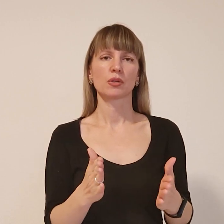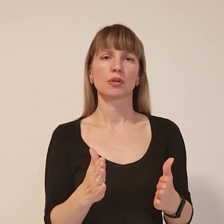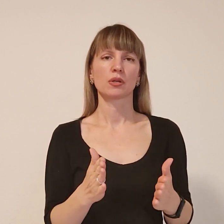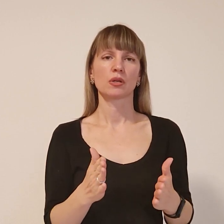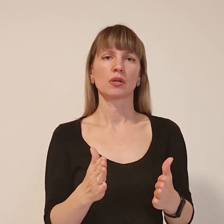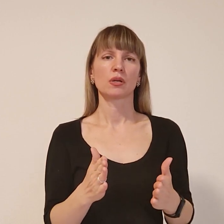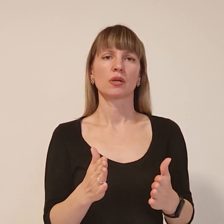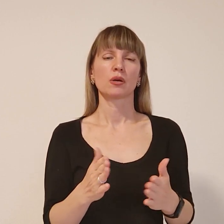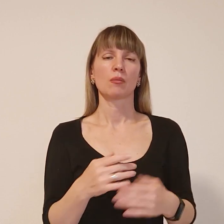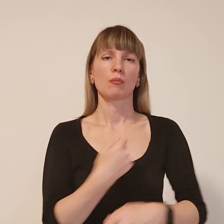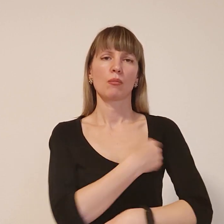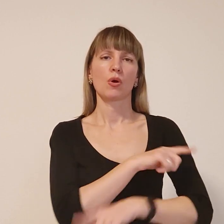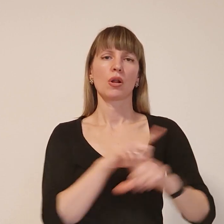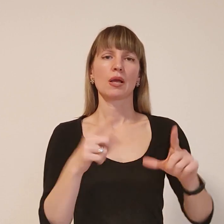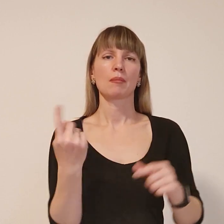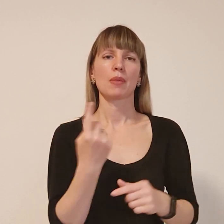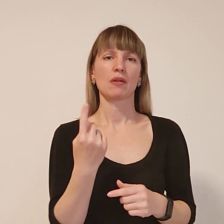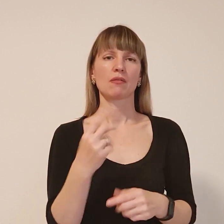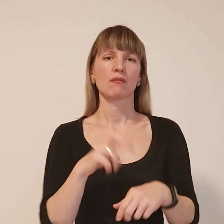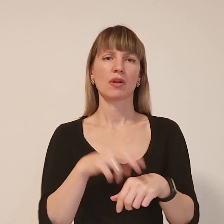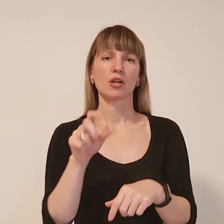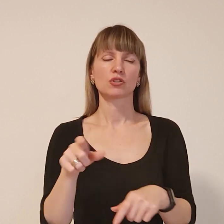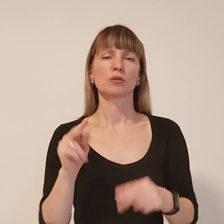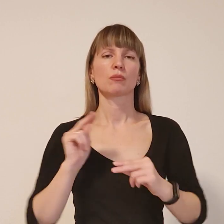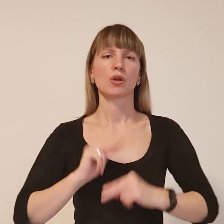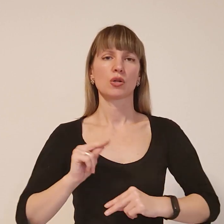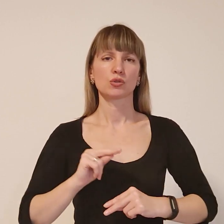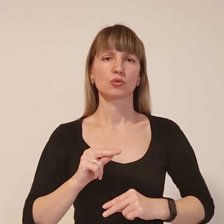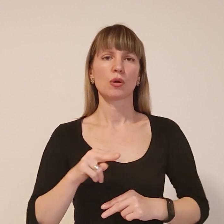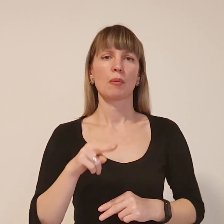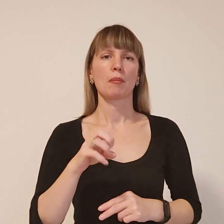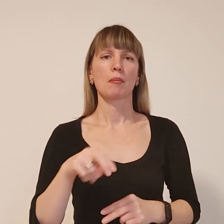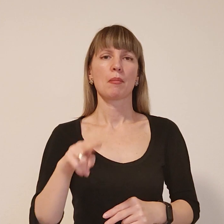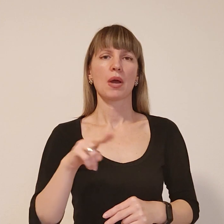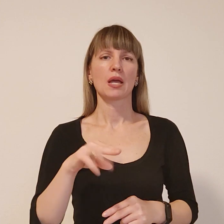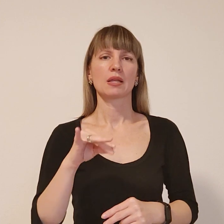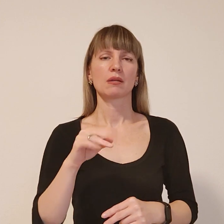Поліклініка, перелинка лікарів, які працюють, і педіатри в звичному режимі.